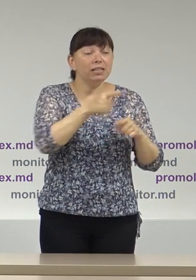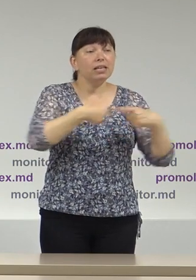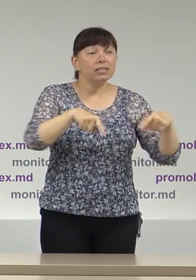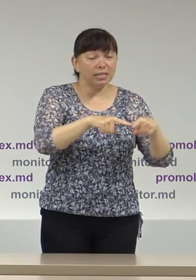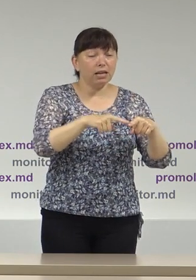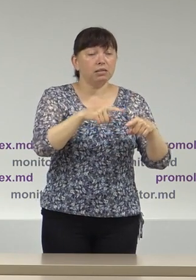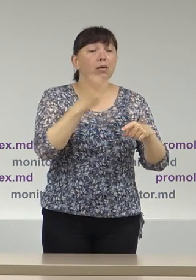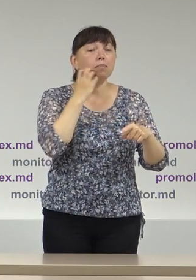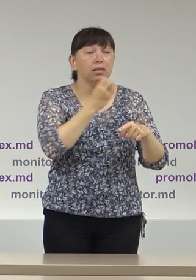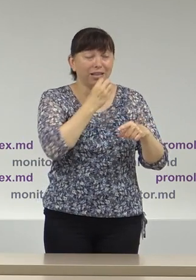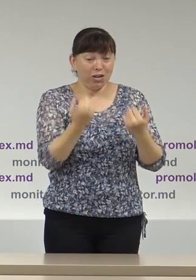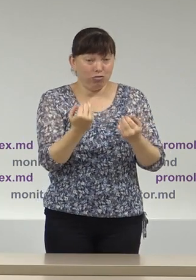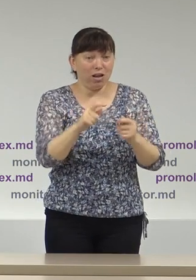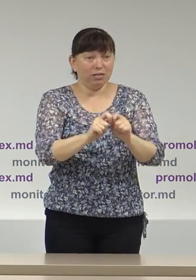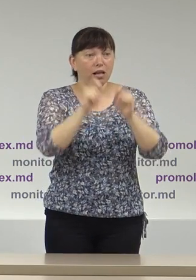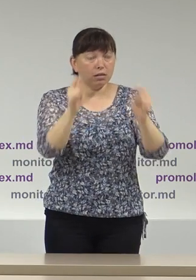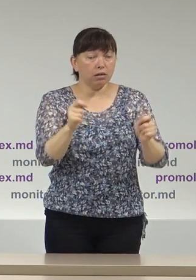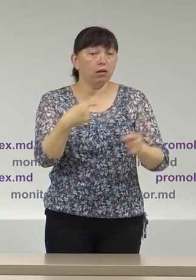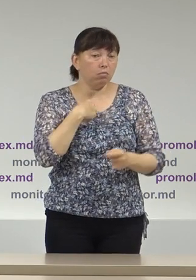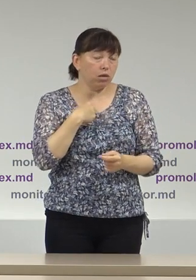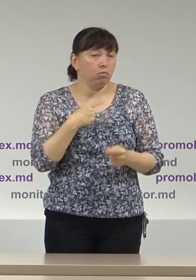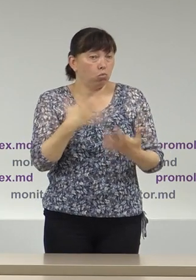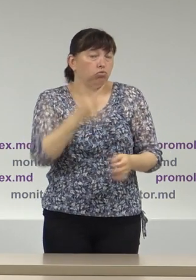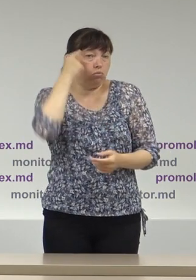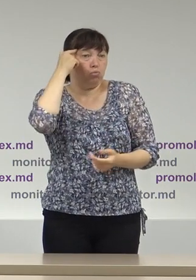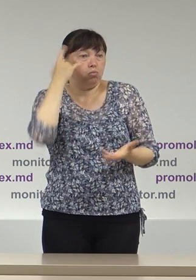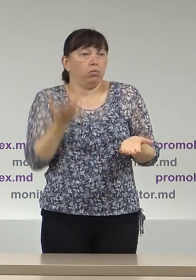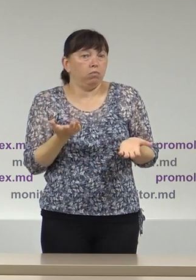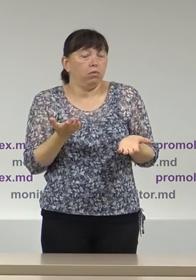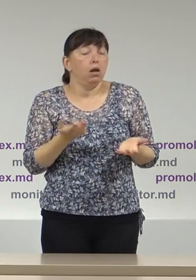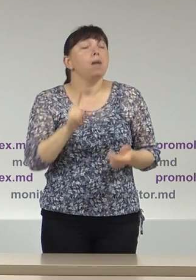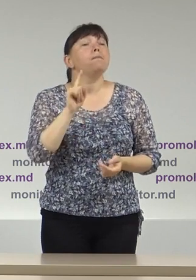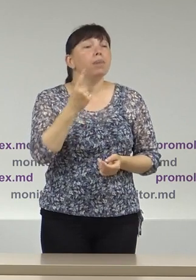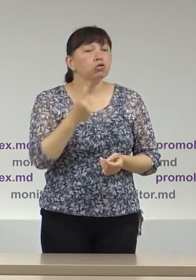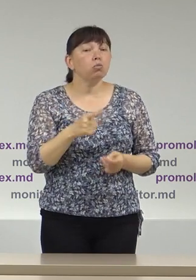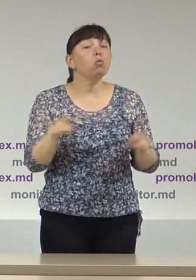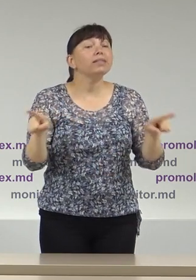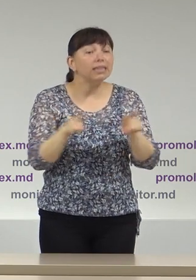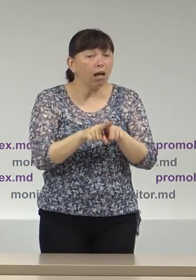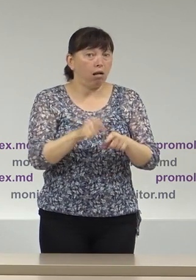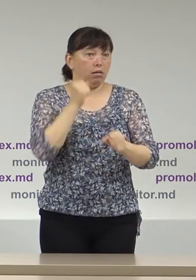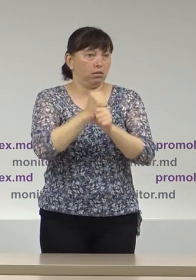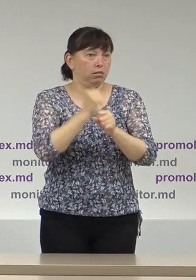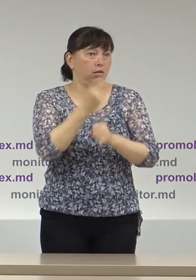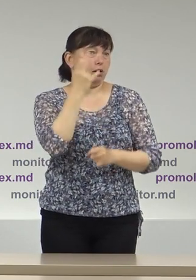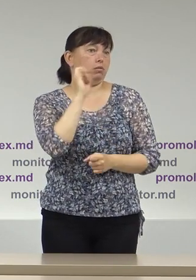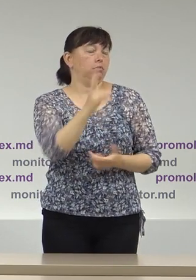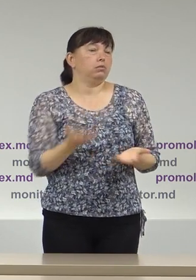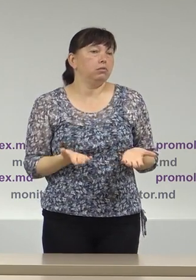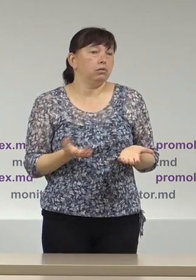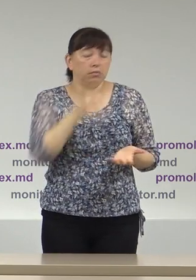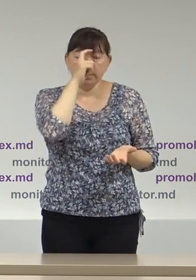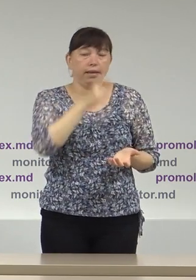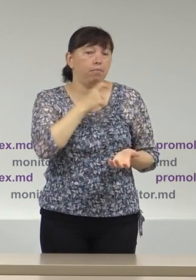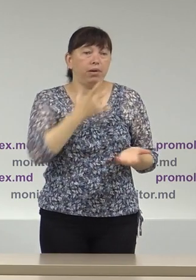create în Bender acum, ne punem întrebarea de ce anume astfel au procedat membrii Comisiei Electorale